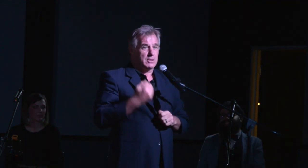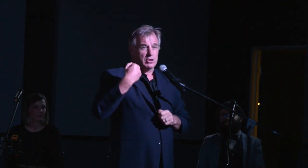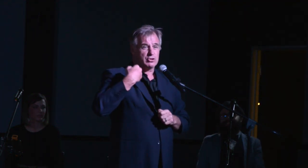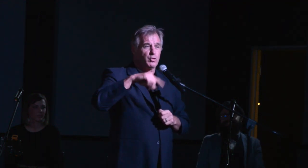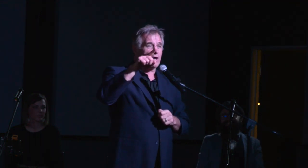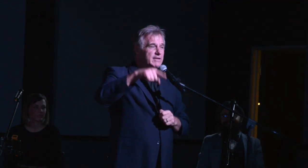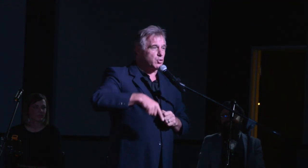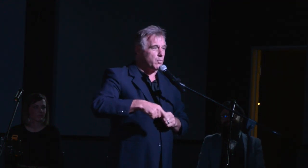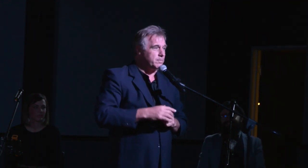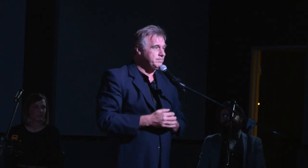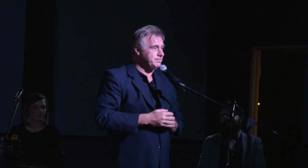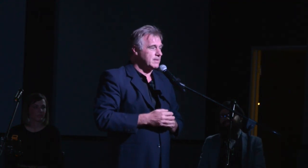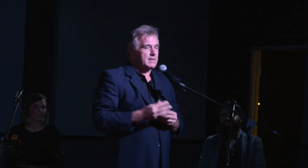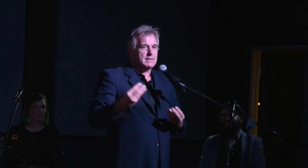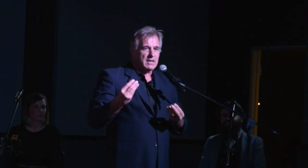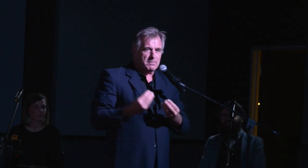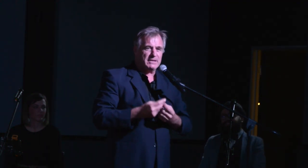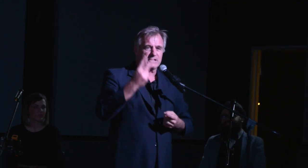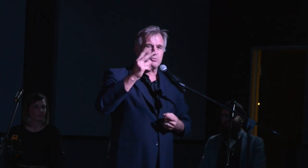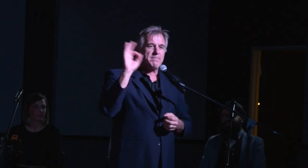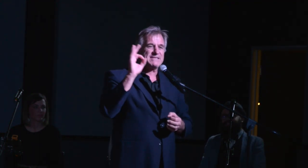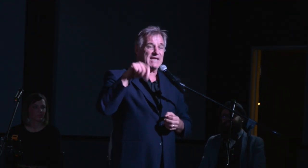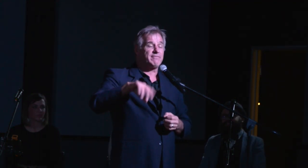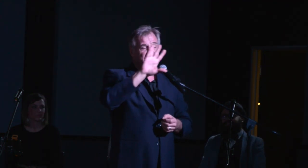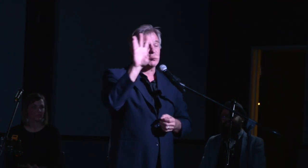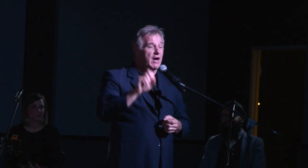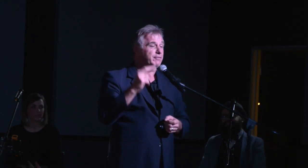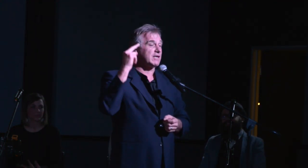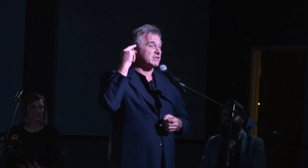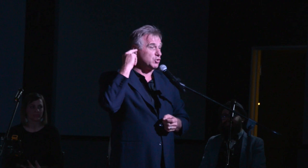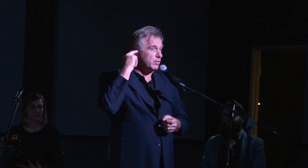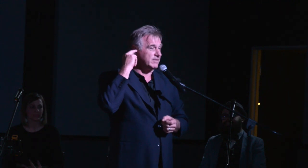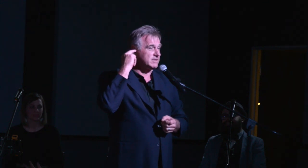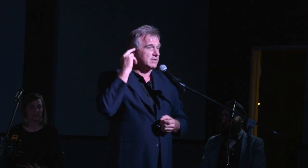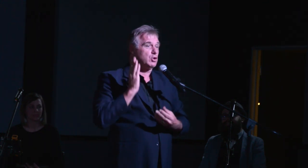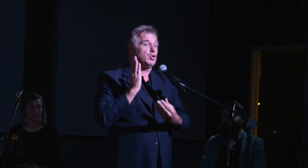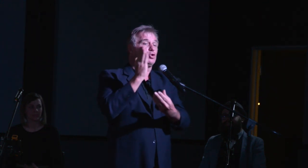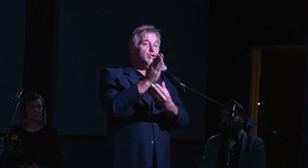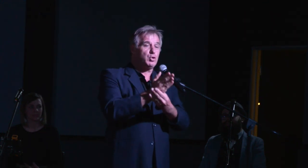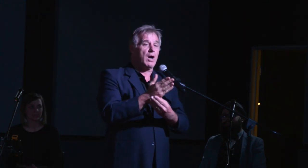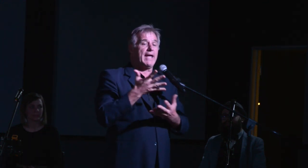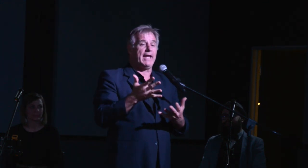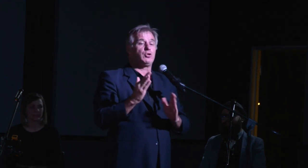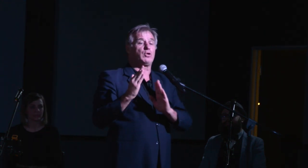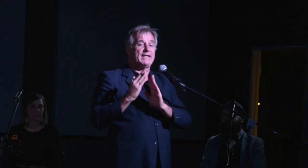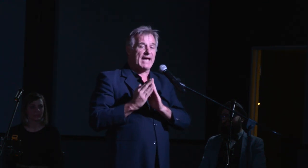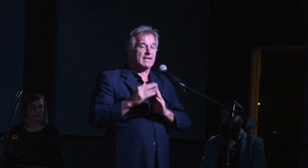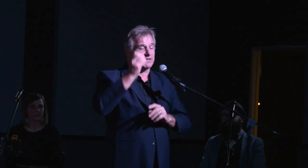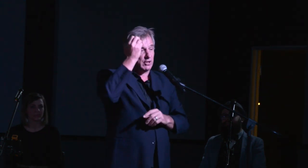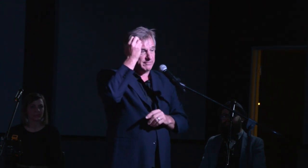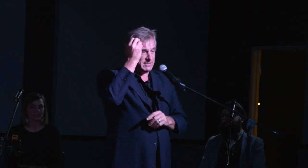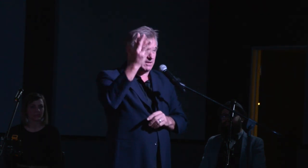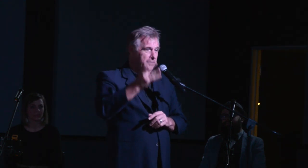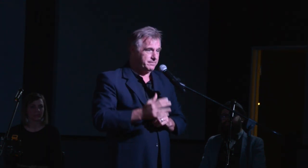Sondag wat kom, sal minder as 2% van Zuid-Afrika'se doofis toegang hee tot